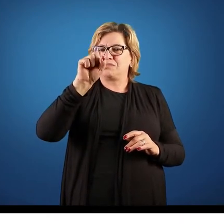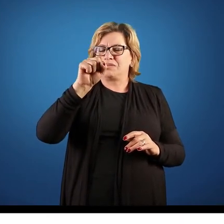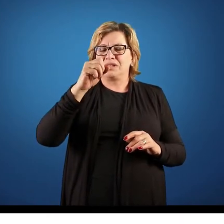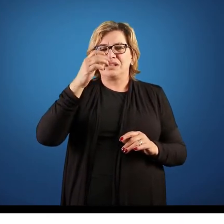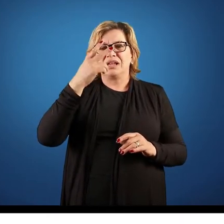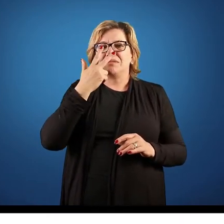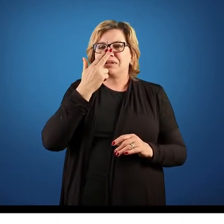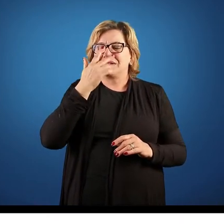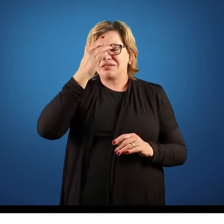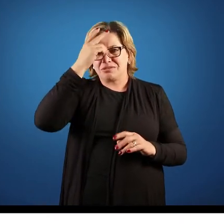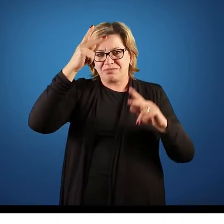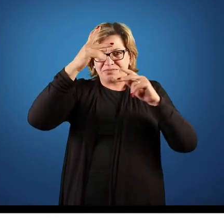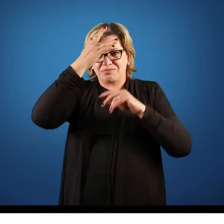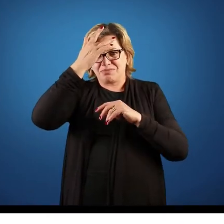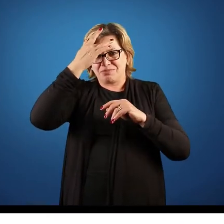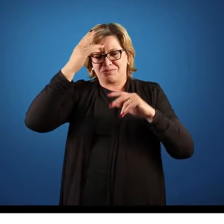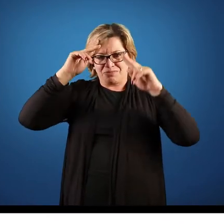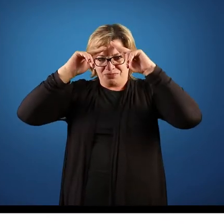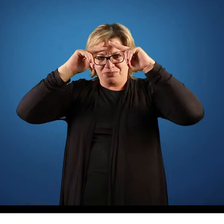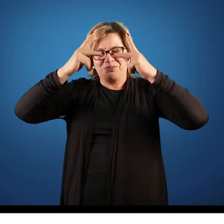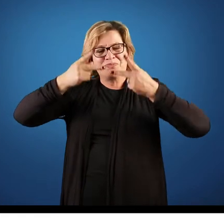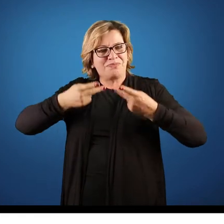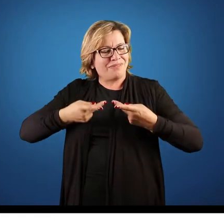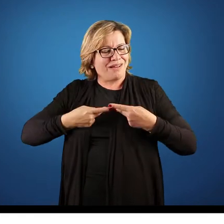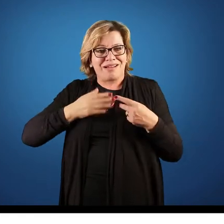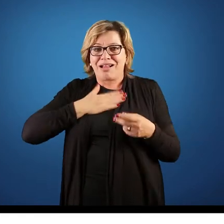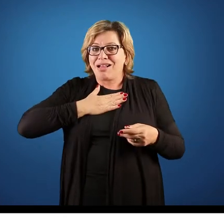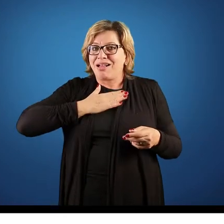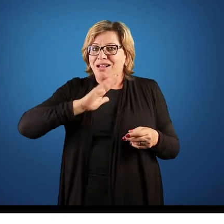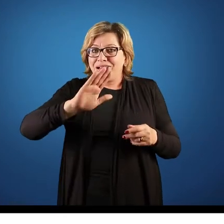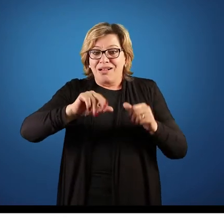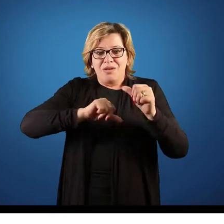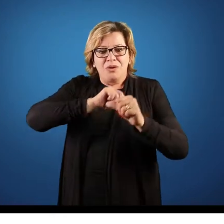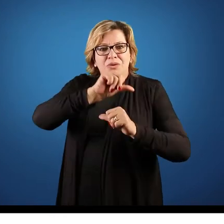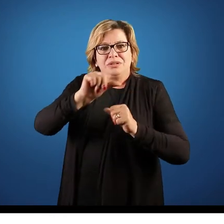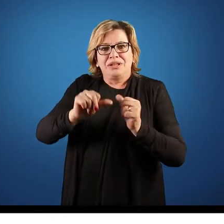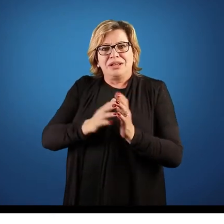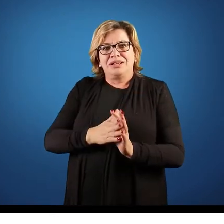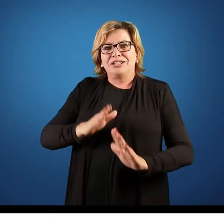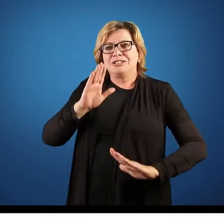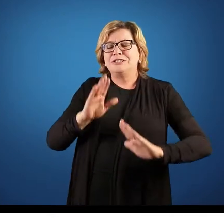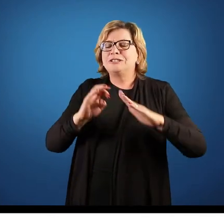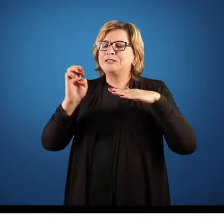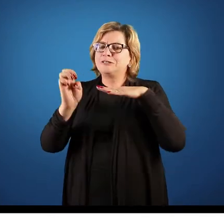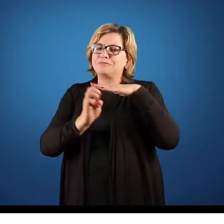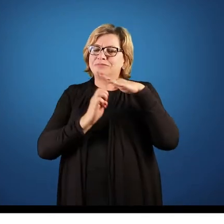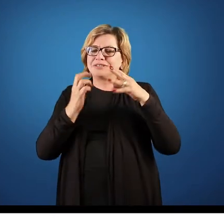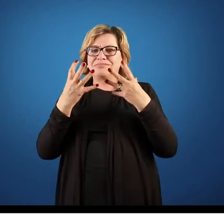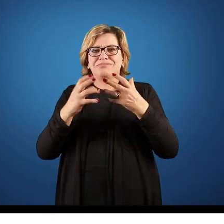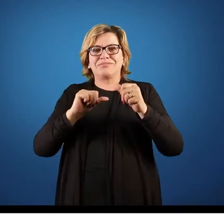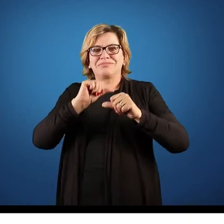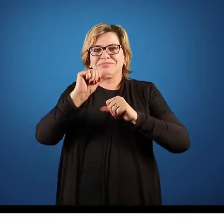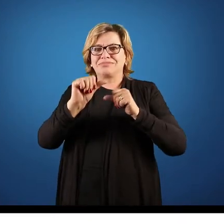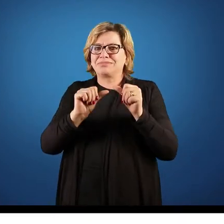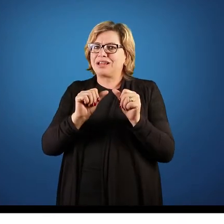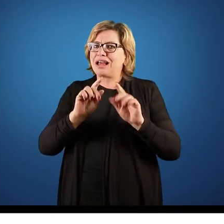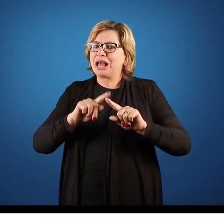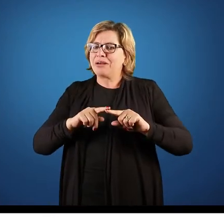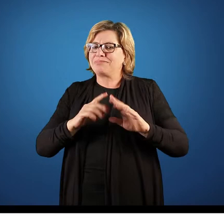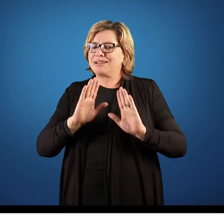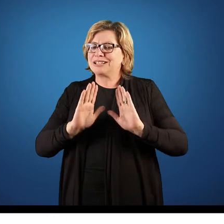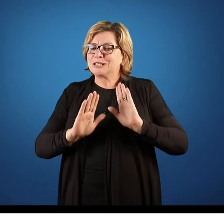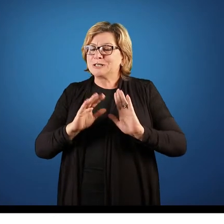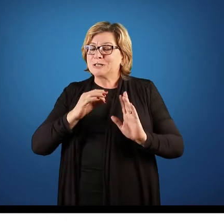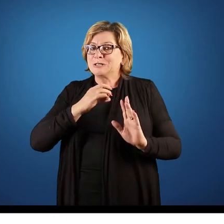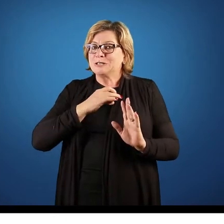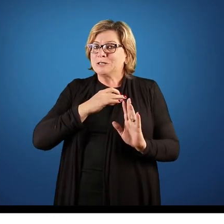seja para melhor. Olha, a empresa quer mudar, quer alterar, quer atender melhor a qualidade do meu cliente, para o meu cliente, mas nós ficamos sempre com aquele pé